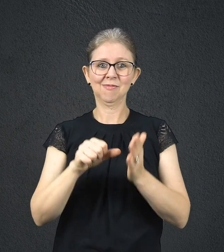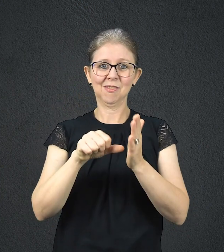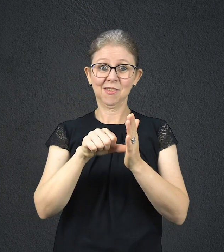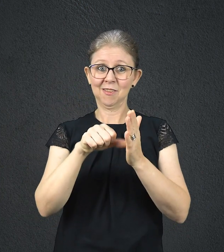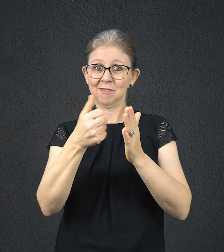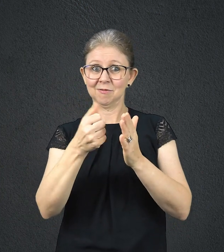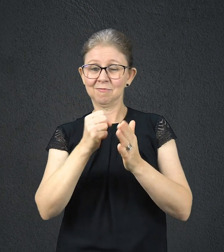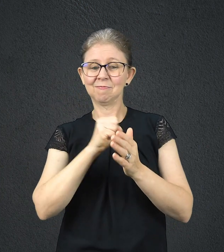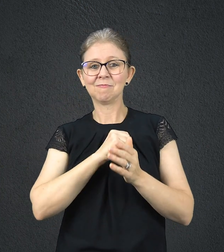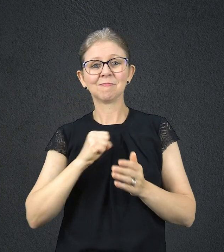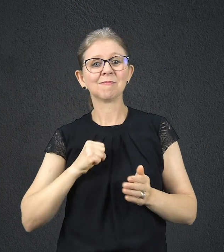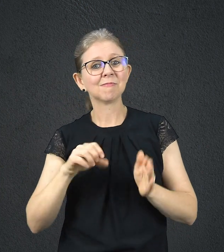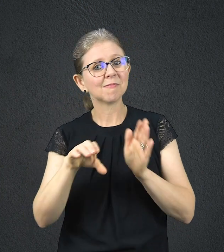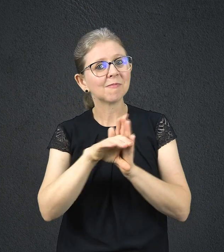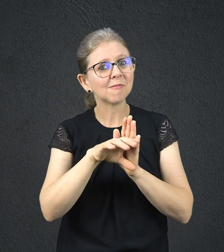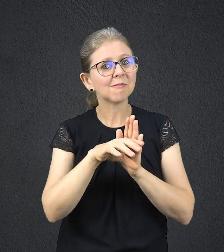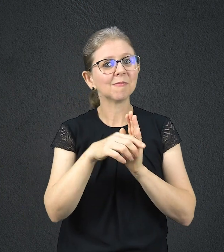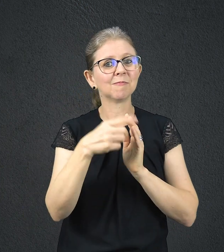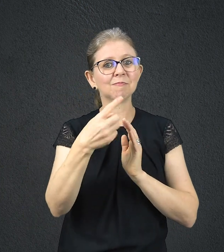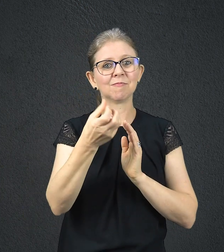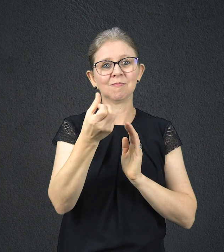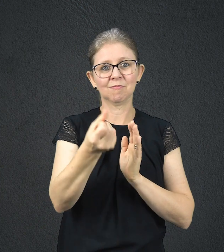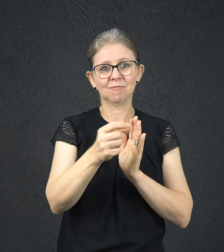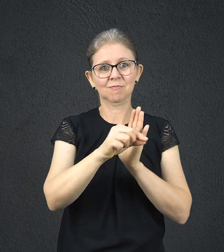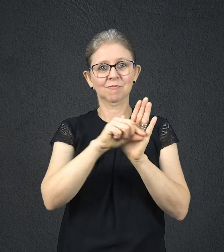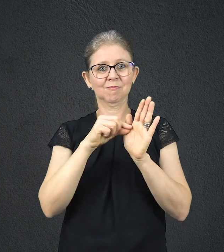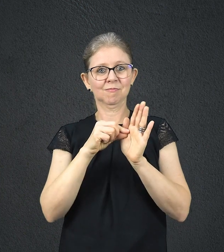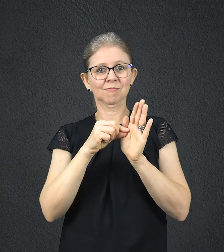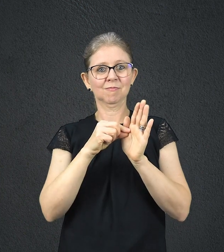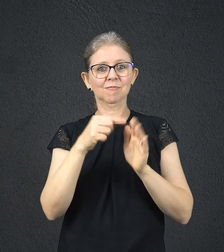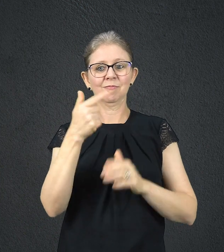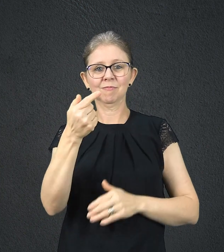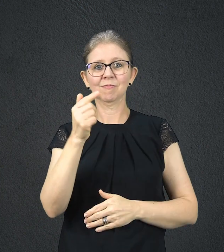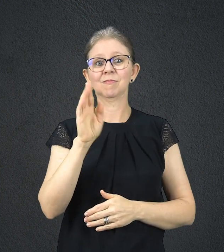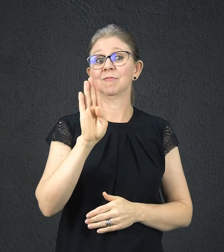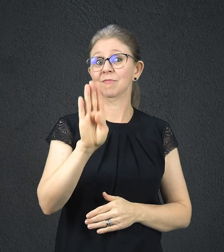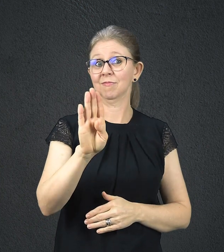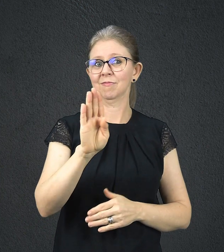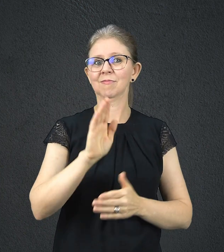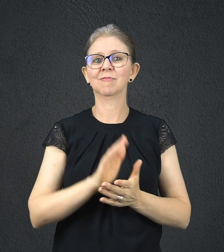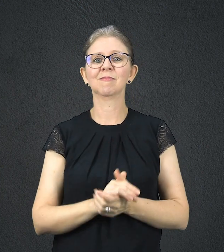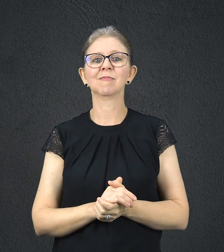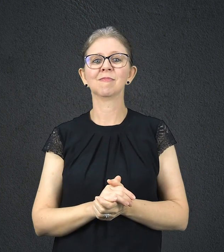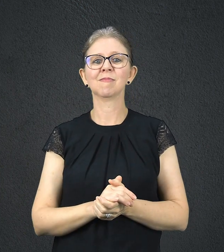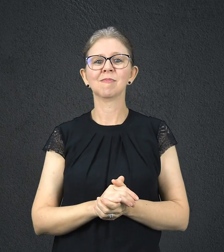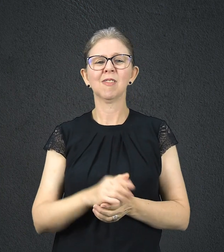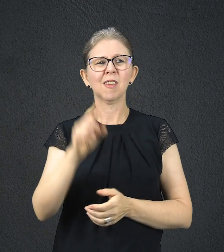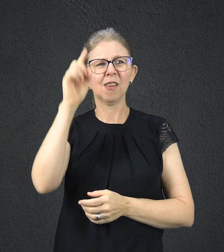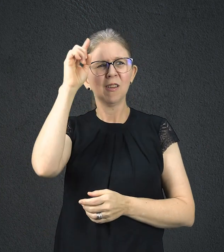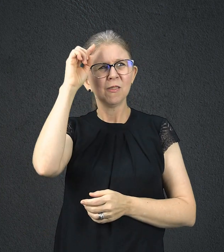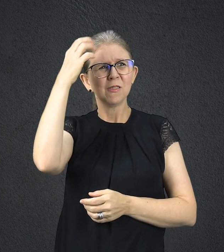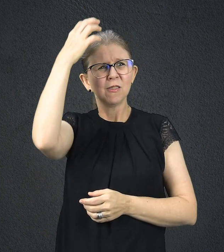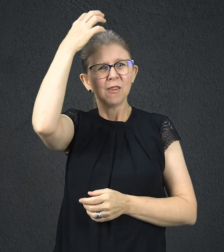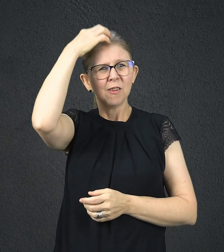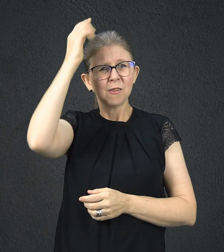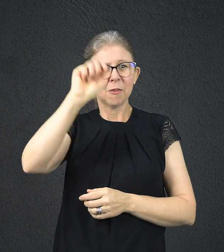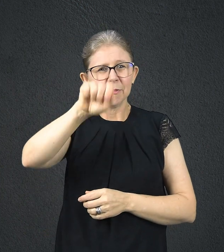versículo 7, parte B Quando o rei Saúl desobedeceu a Deus, o profeta Samuel foi designado para